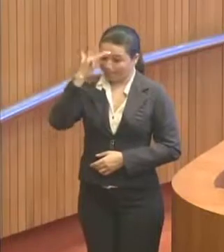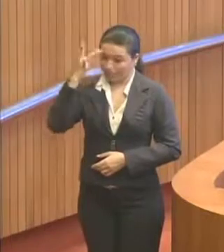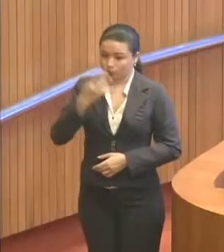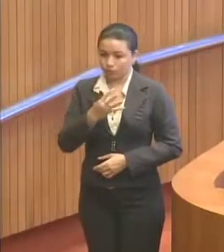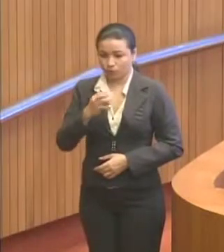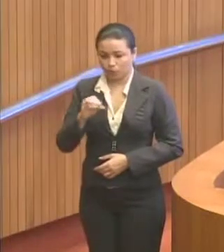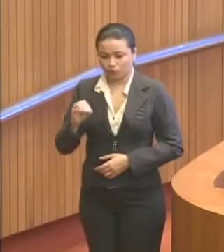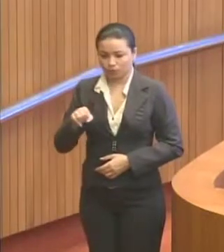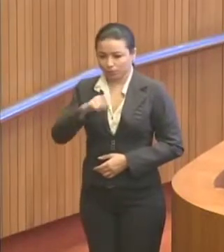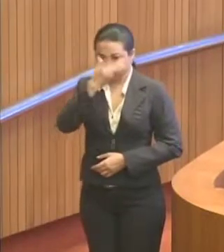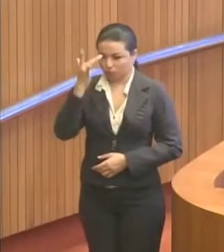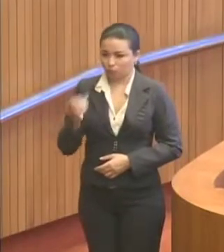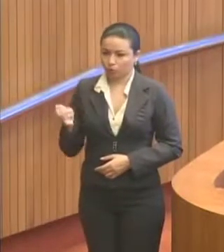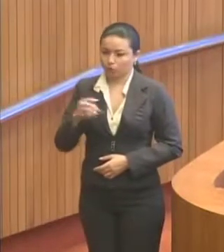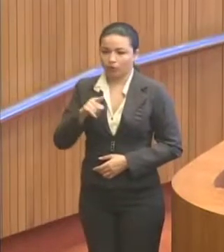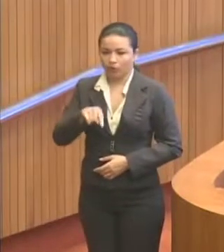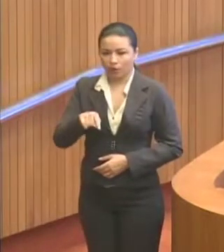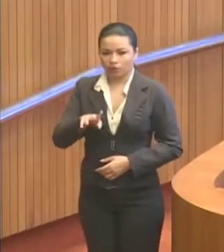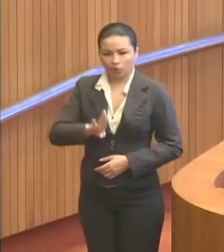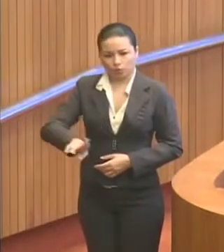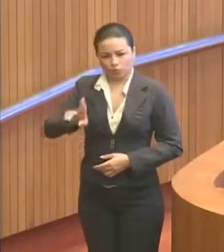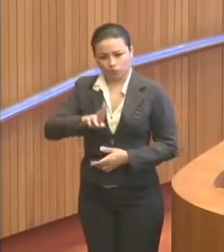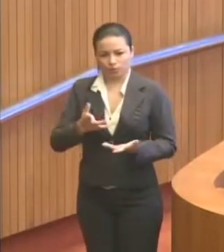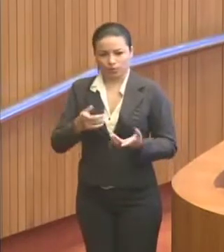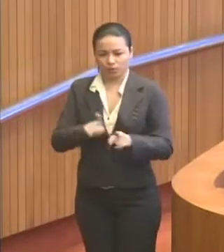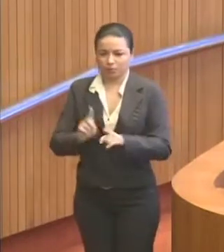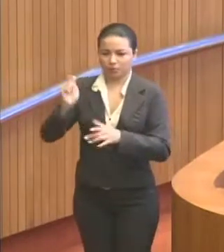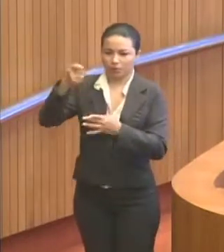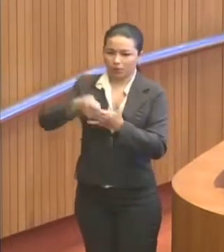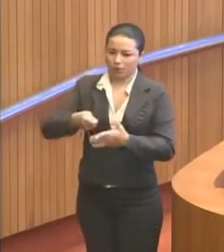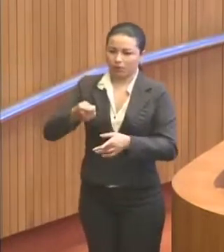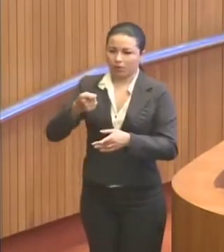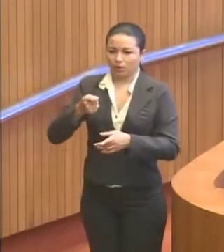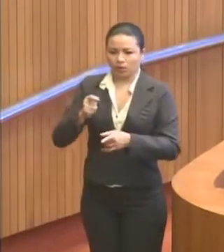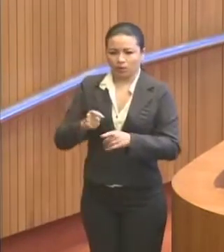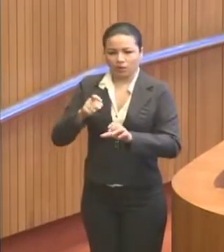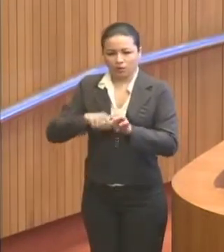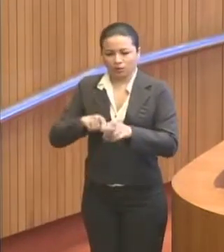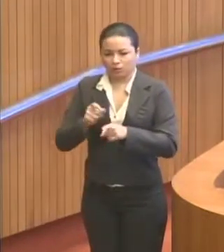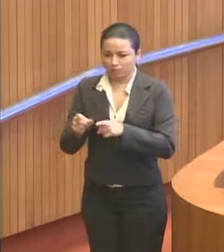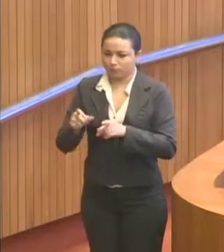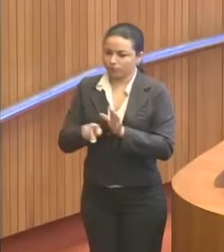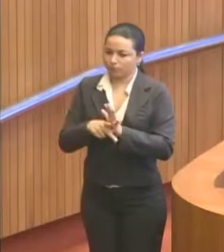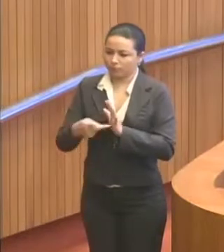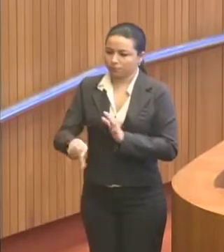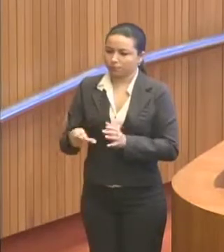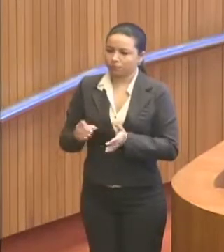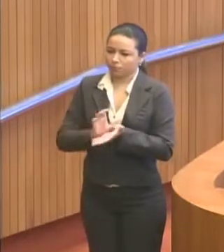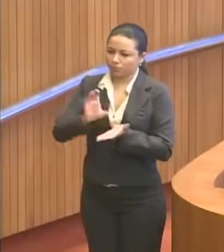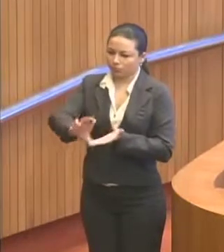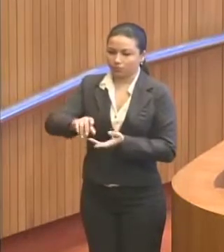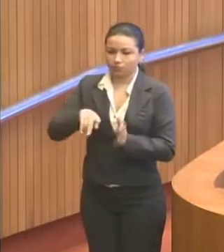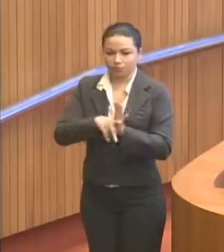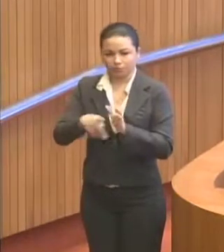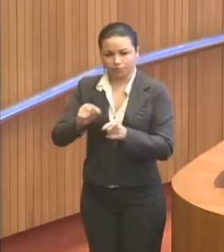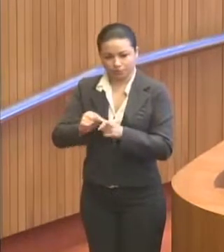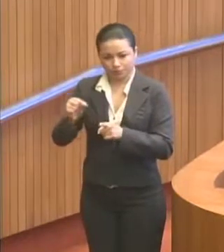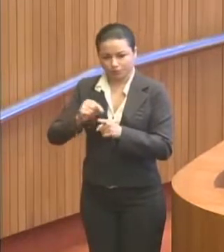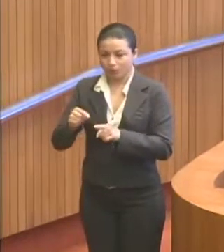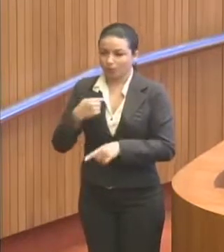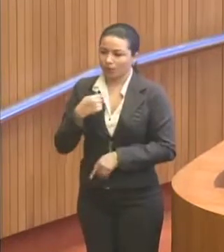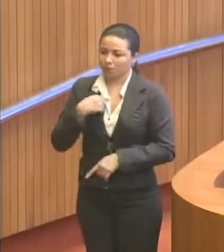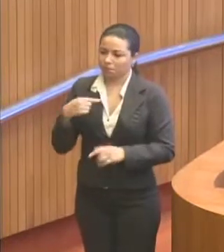pessoas novas, elas vão consumir, elas vão pagar aluguel, elas vão investir na cidade de Pinheiro. E por isso que eu